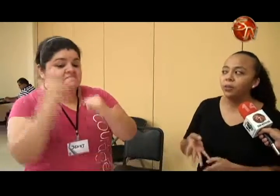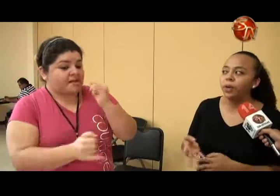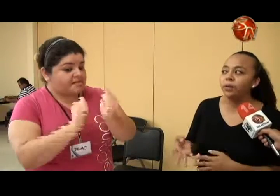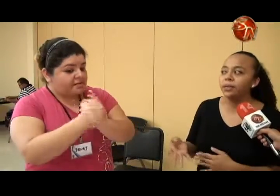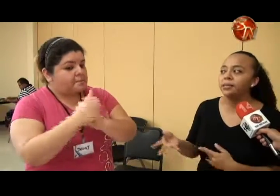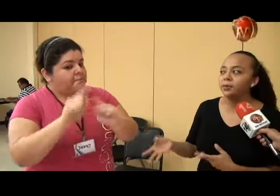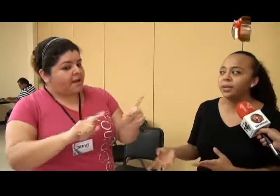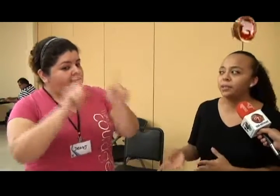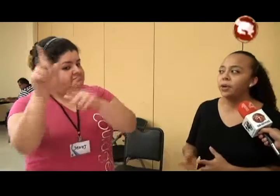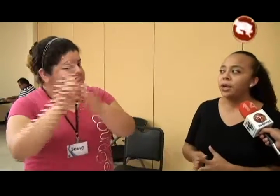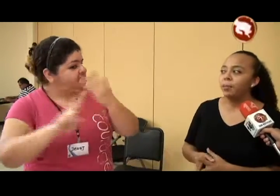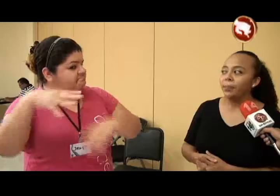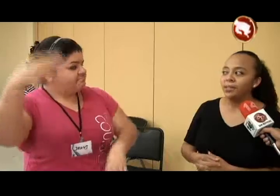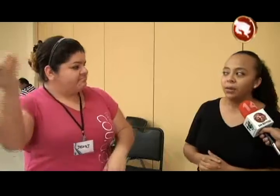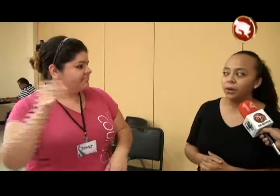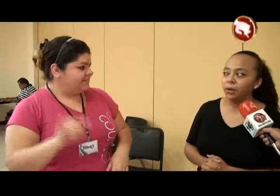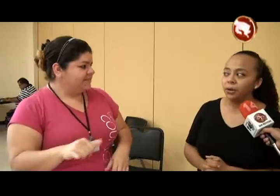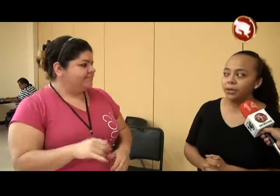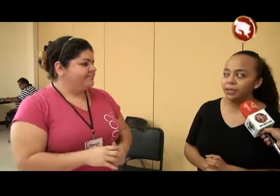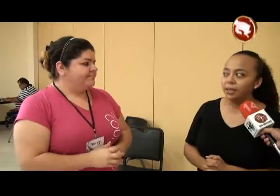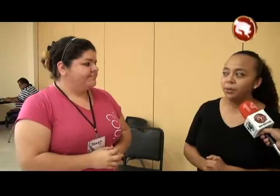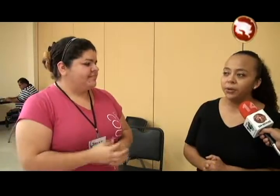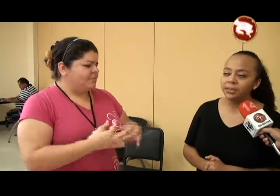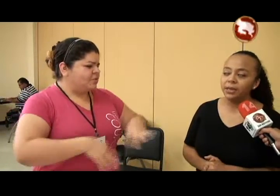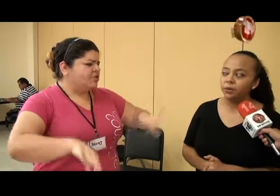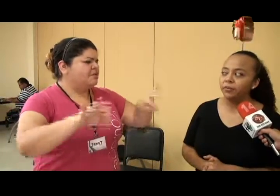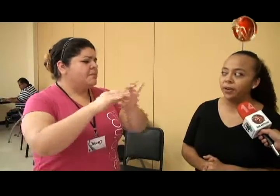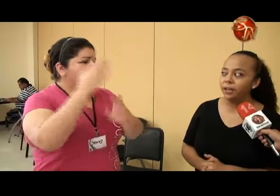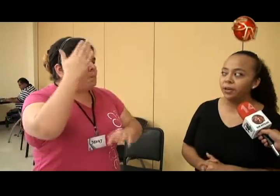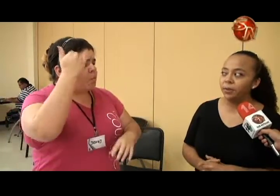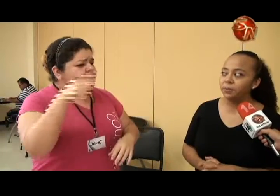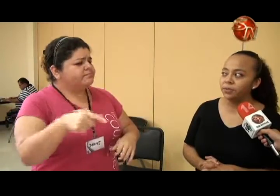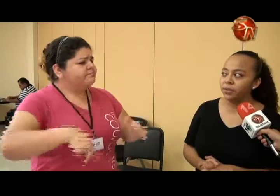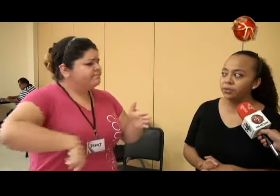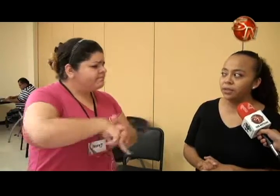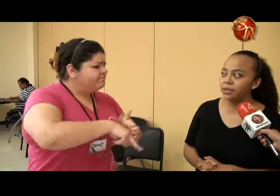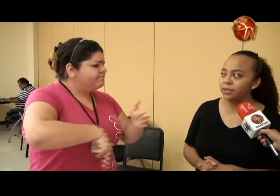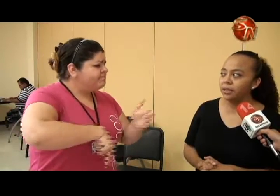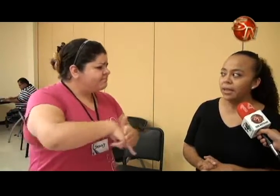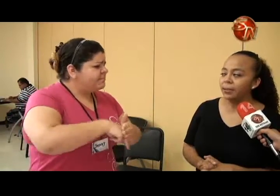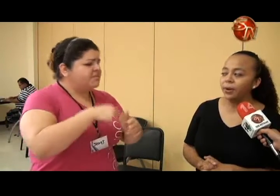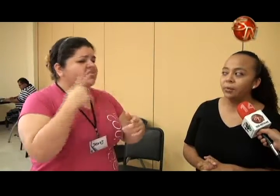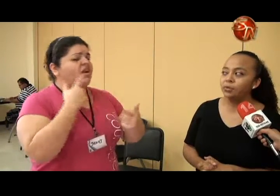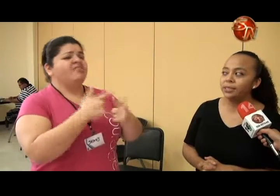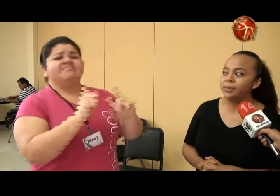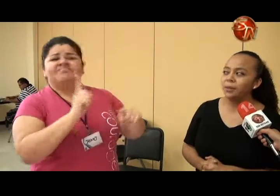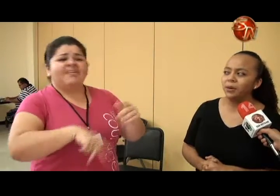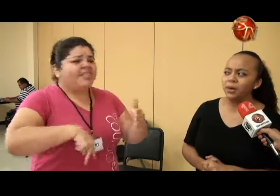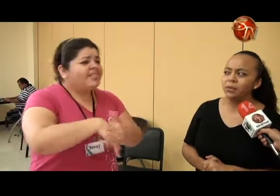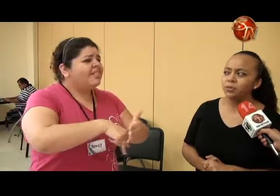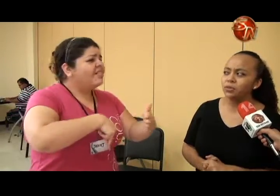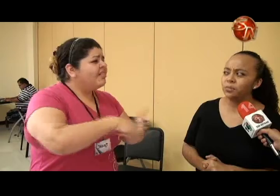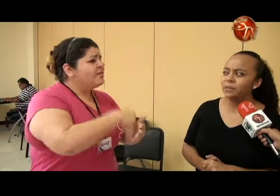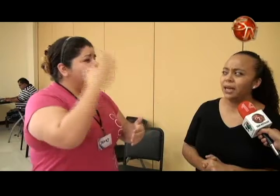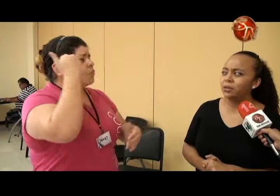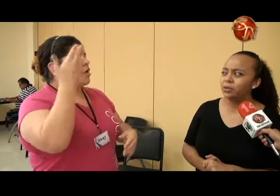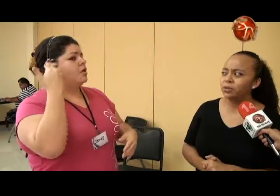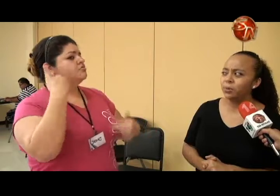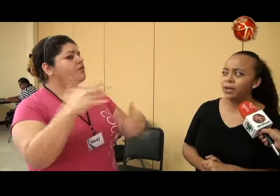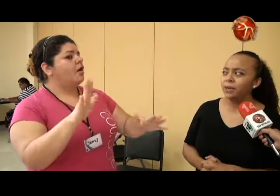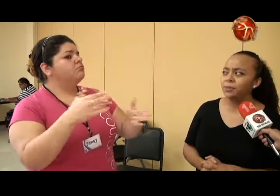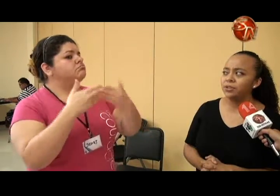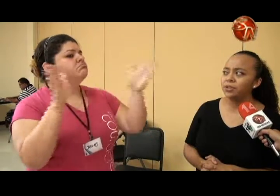bachillerato, noveno, décimo, undécimo, para pasar luego a la universidad, pero es algo diferente como las personas oyentes. Pero hay muchísimas barreras, muchos